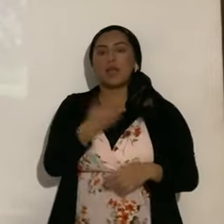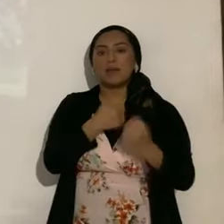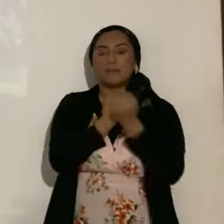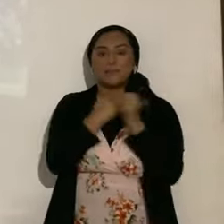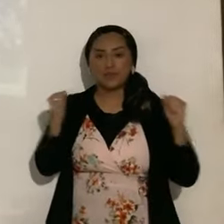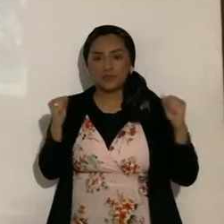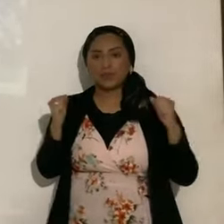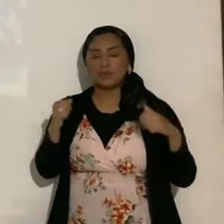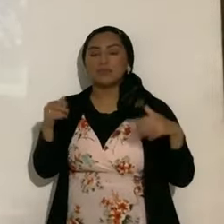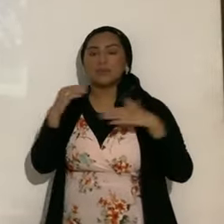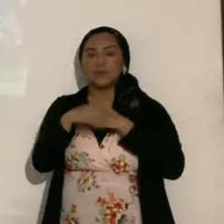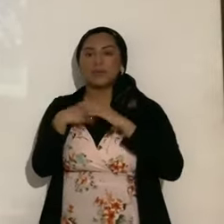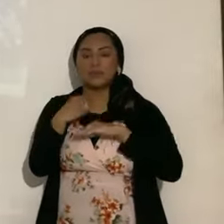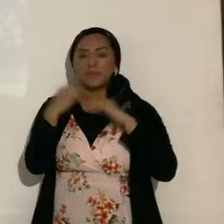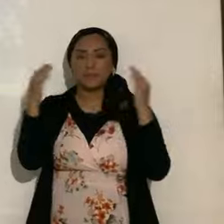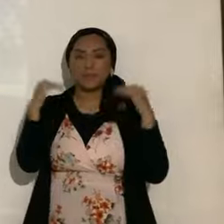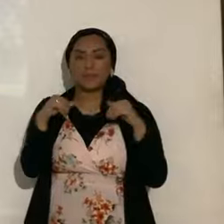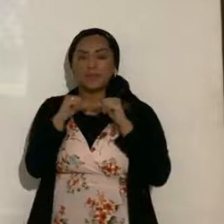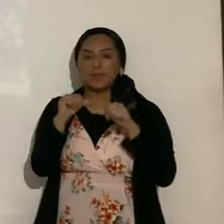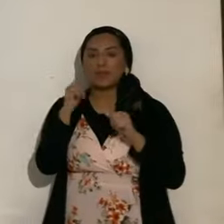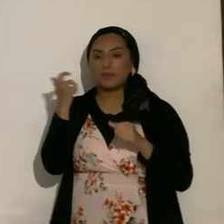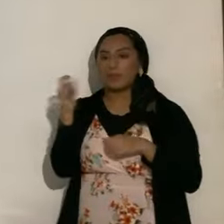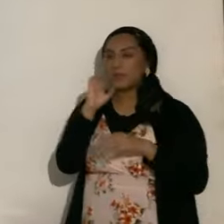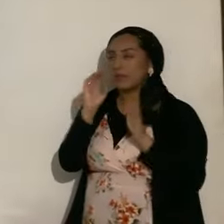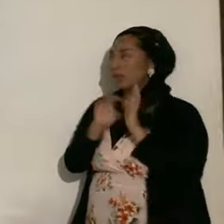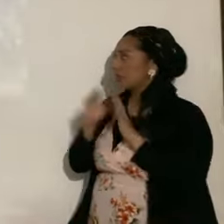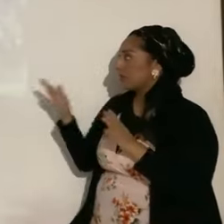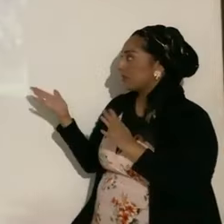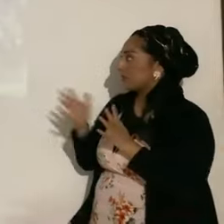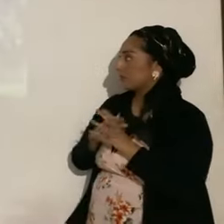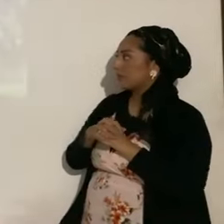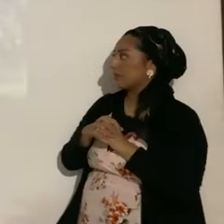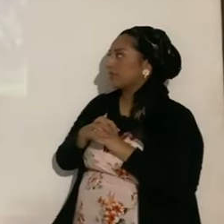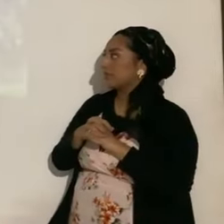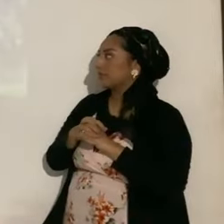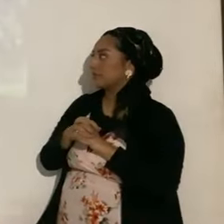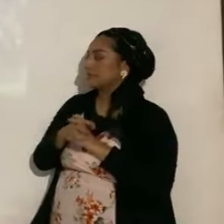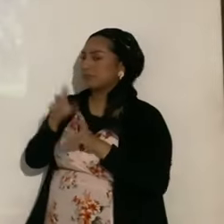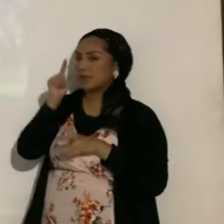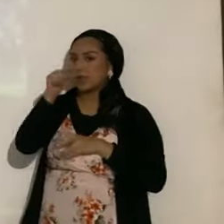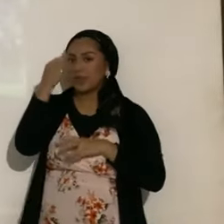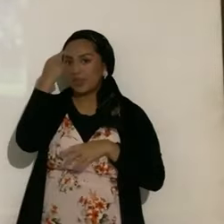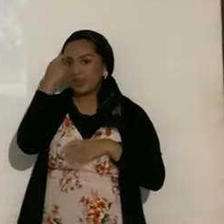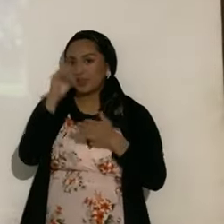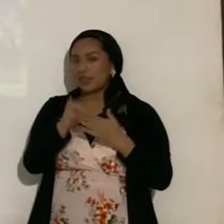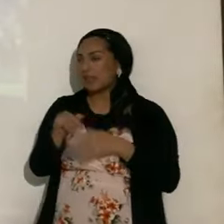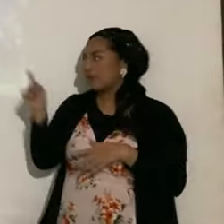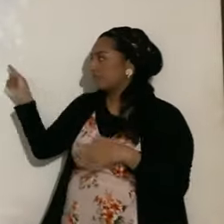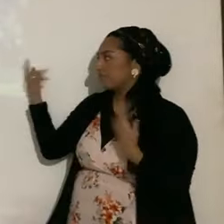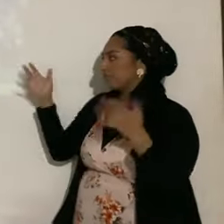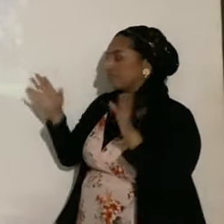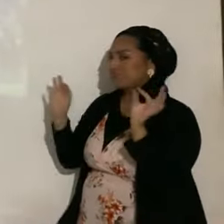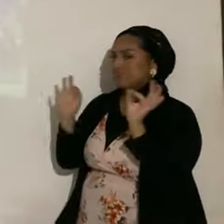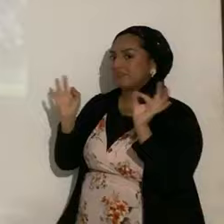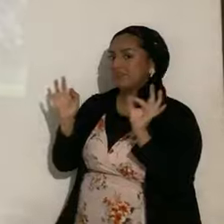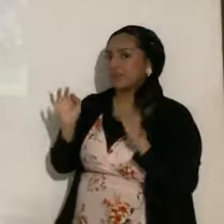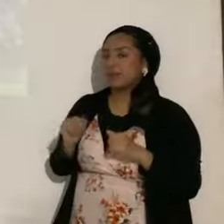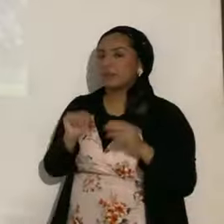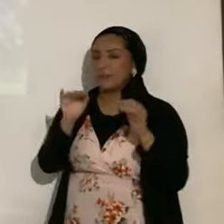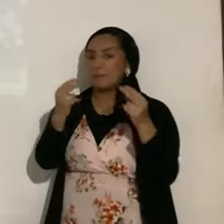atención, seguimos viendo la diapositiva, mucha atención, ¿crees que esto ya murió? Ahora, veanme tantito, vamos a